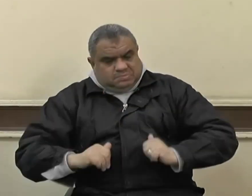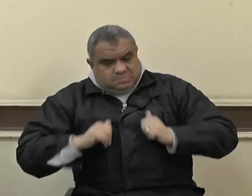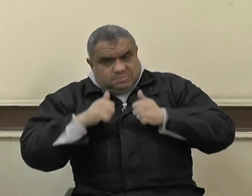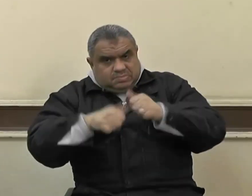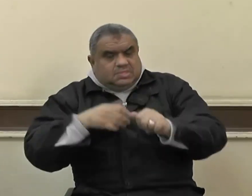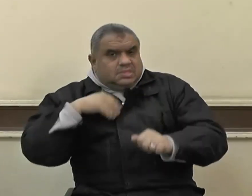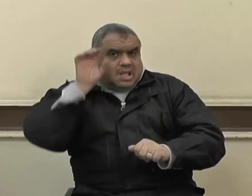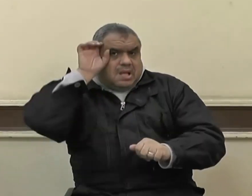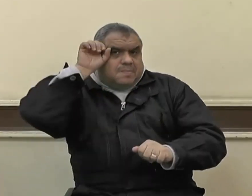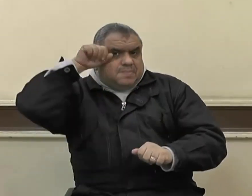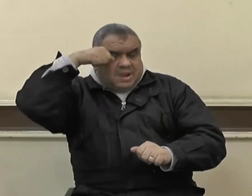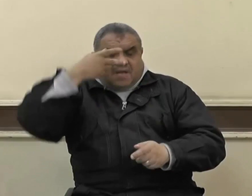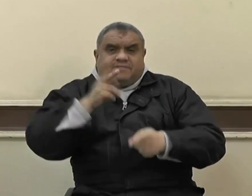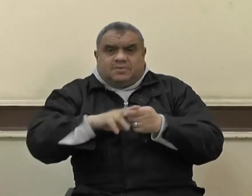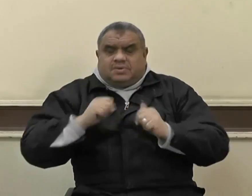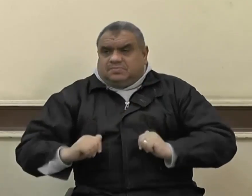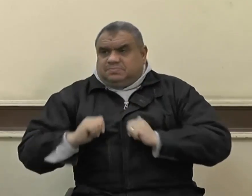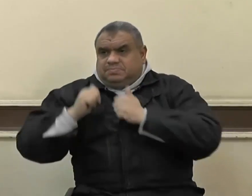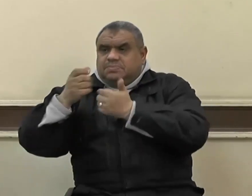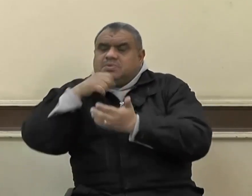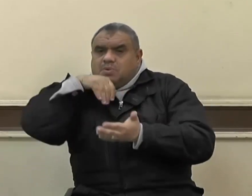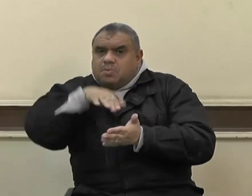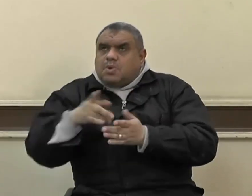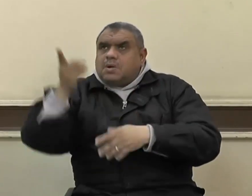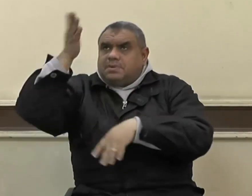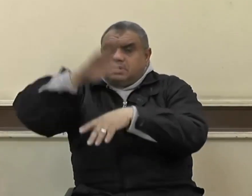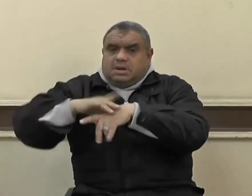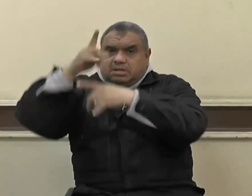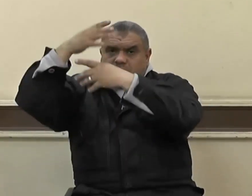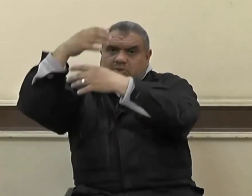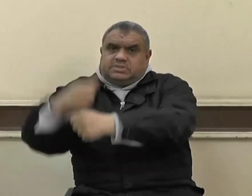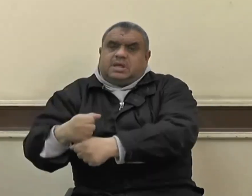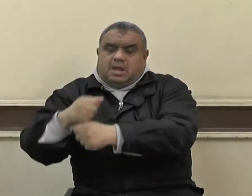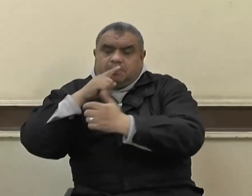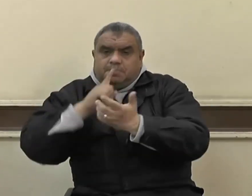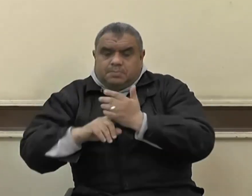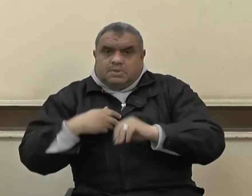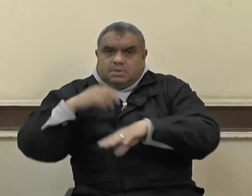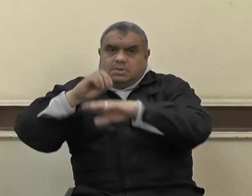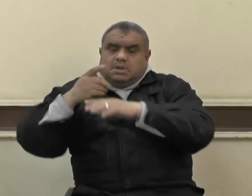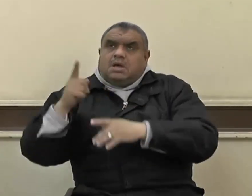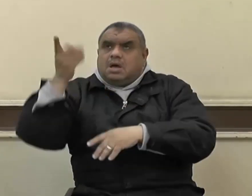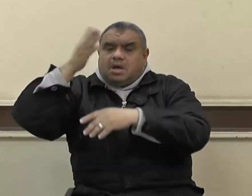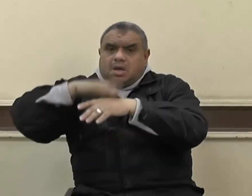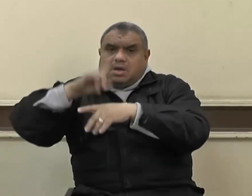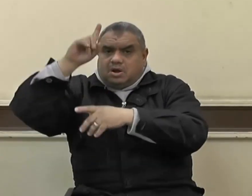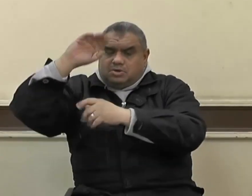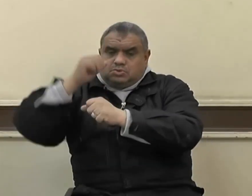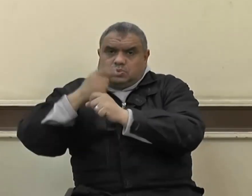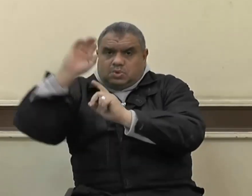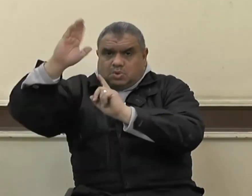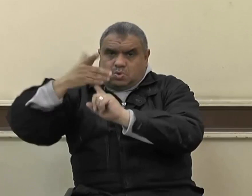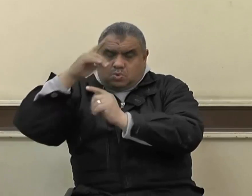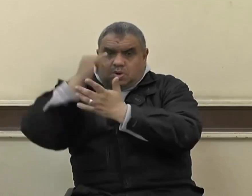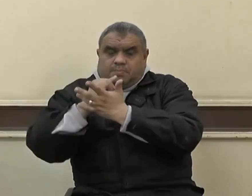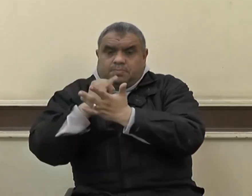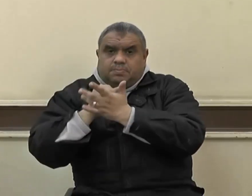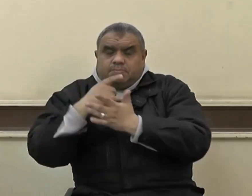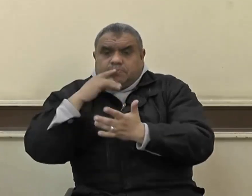قتل اليوم دخل الجنة قال صلى الله عليه وسلم نعم قال فوالذي